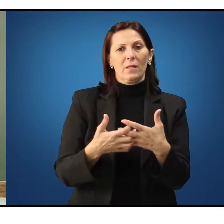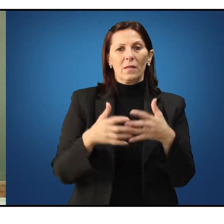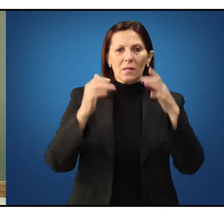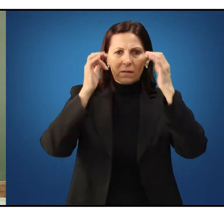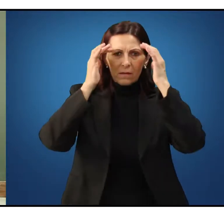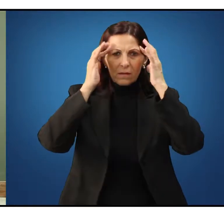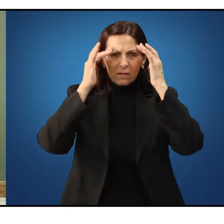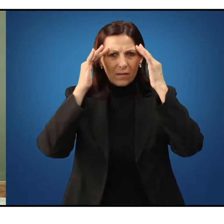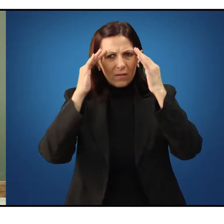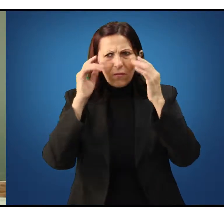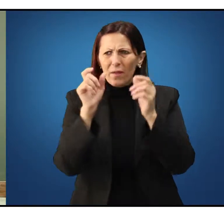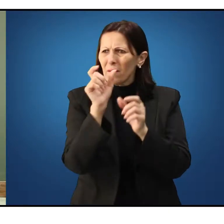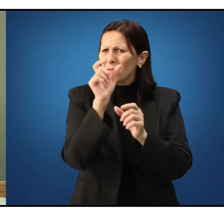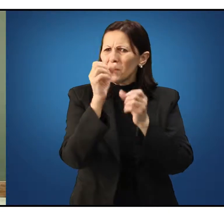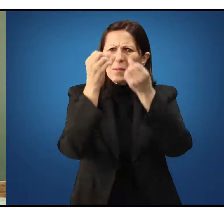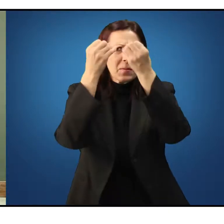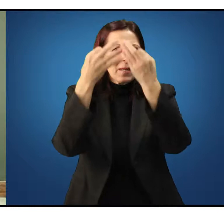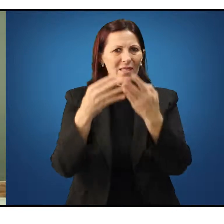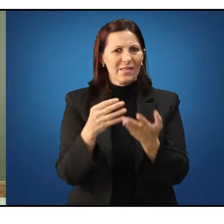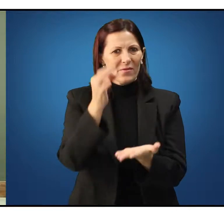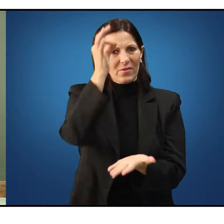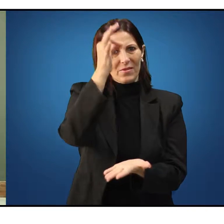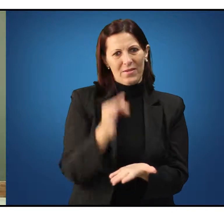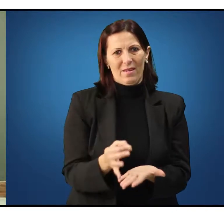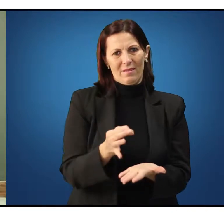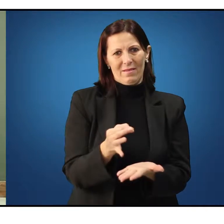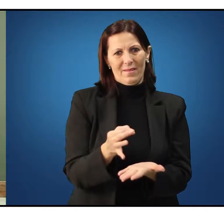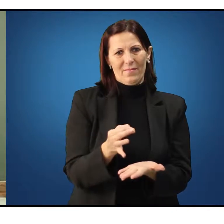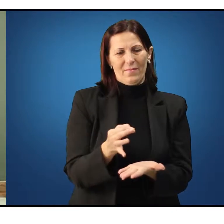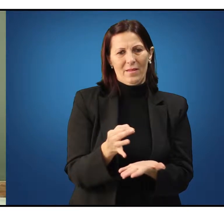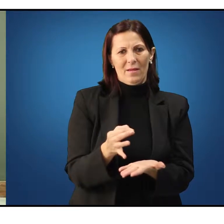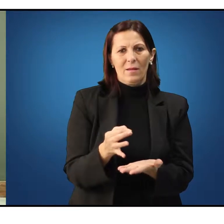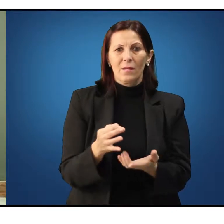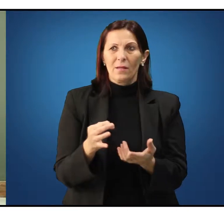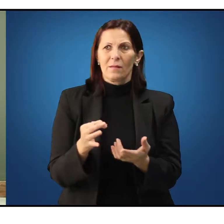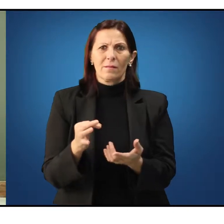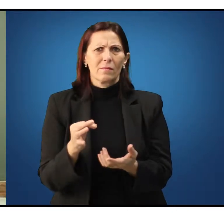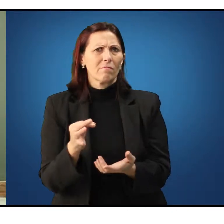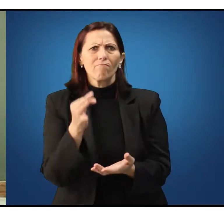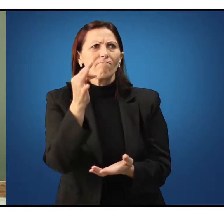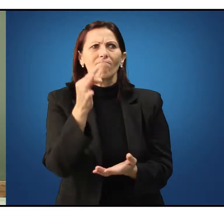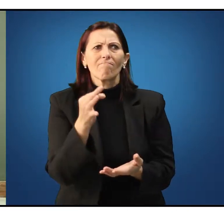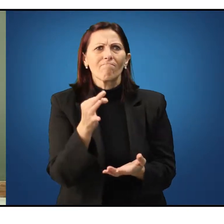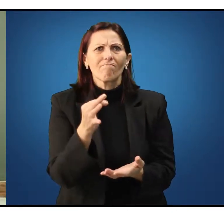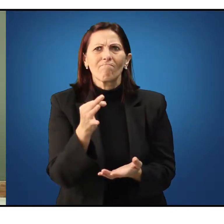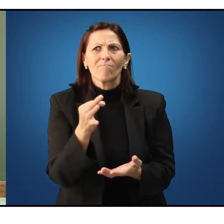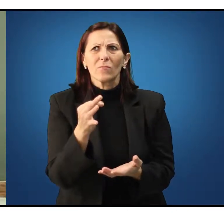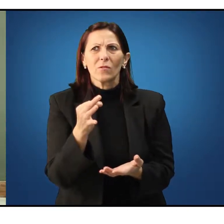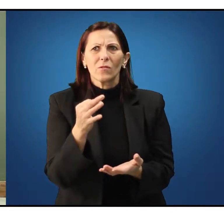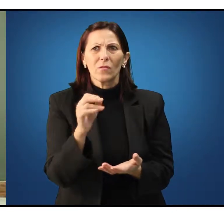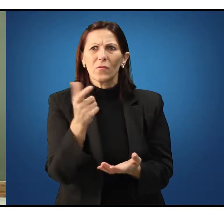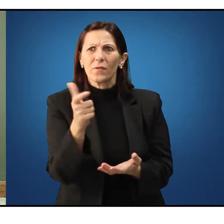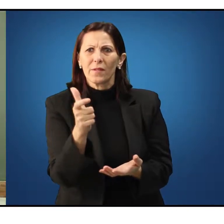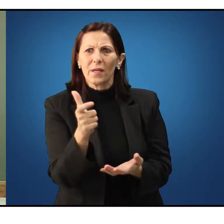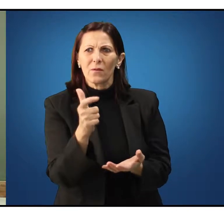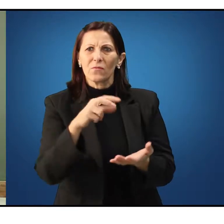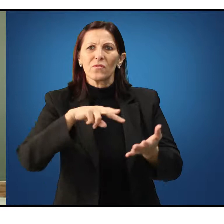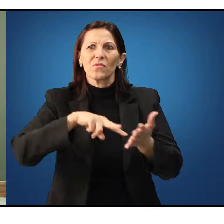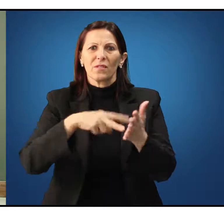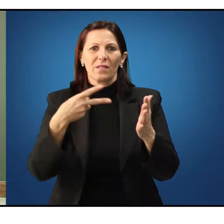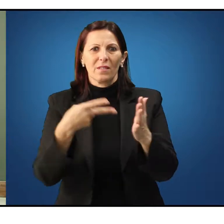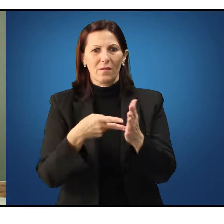indefinível. Indefinível, não no sentido de que não há nenhuma definição.